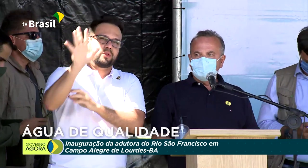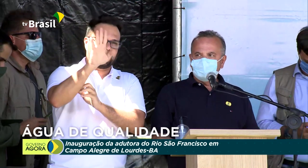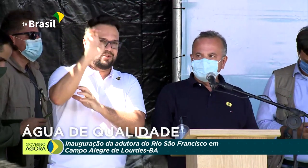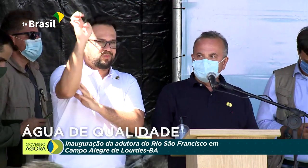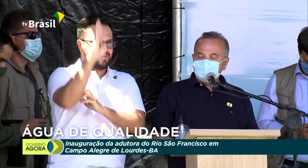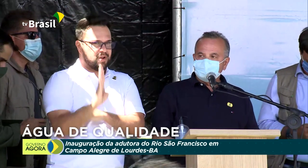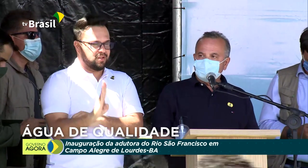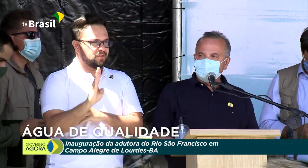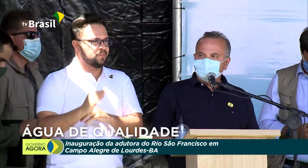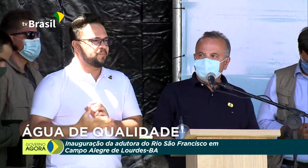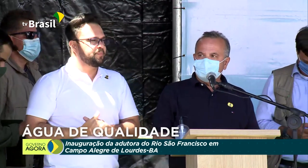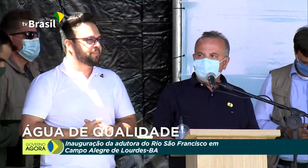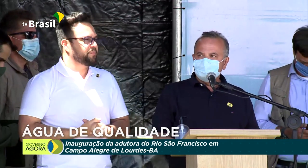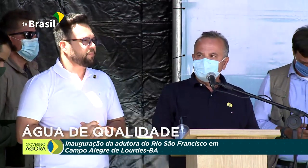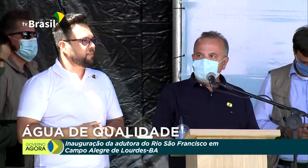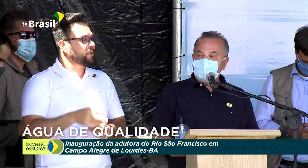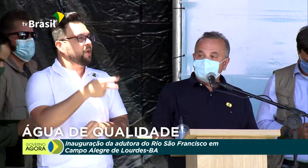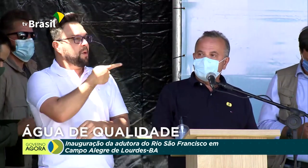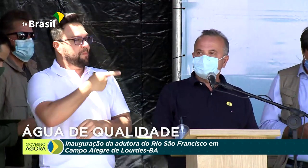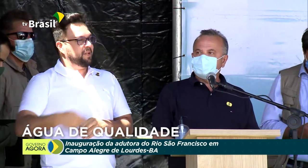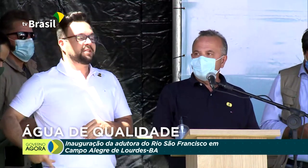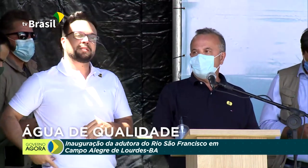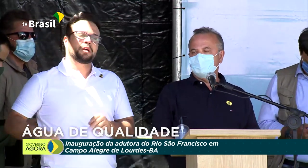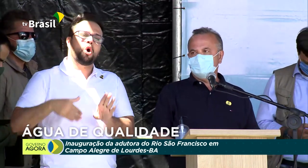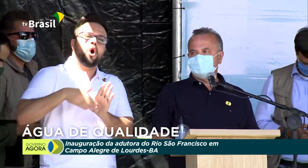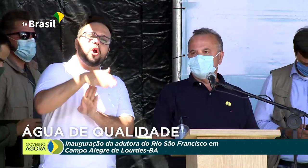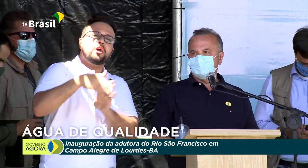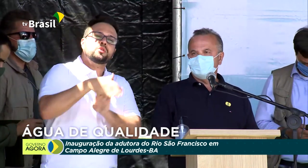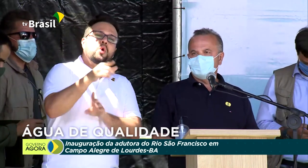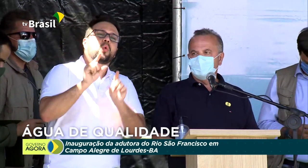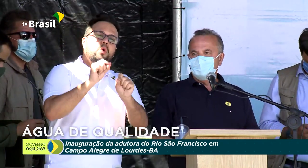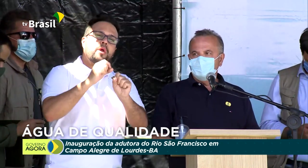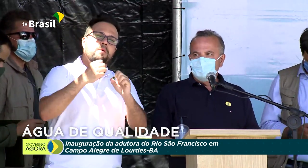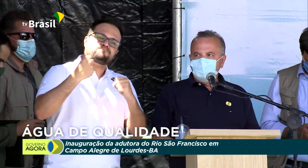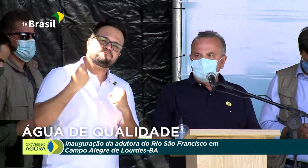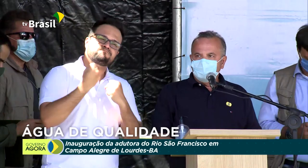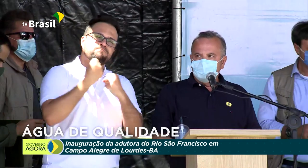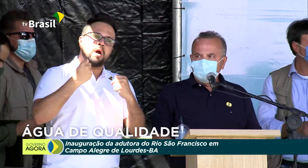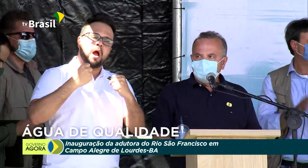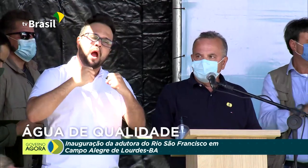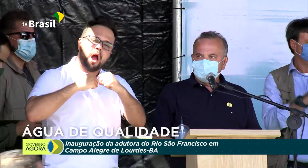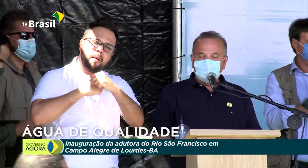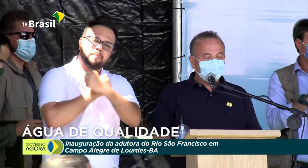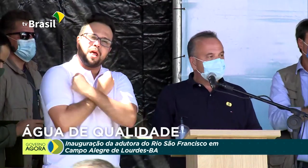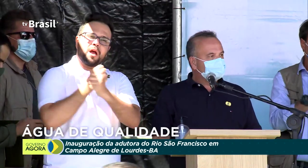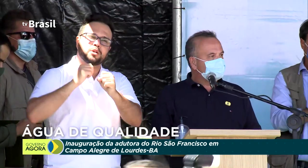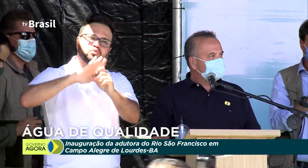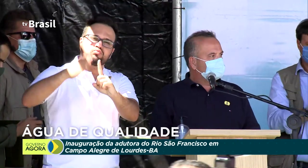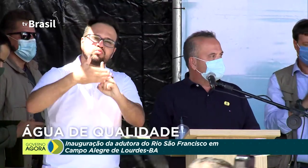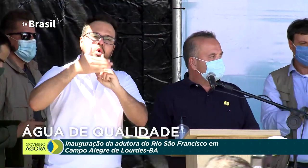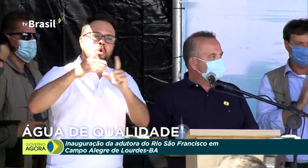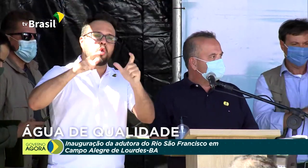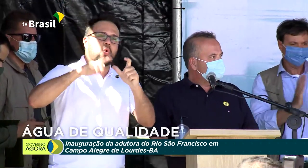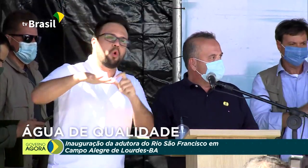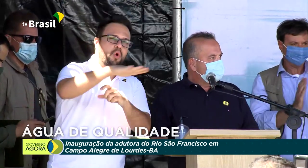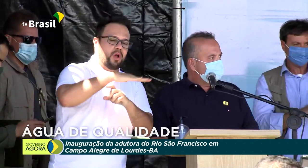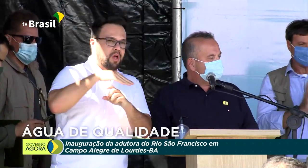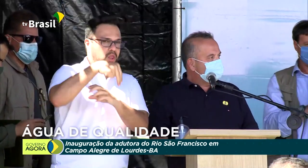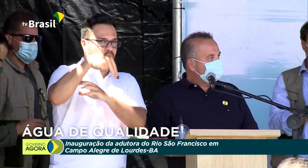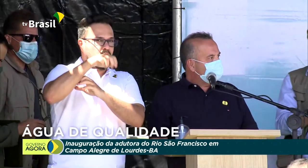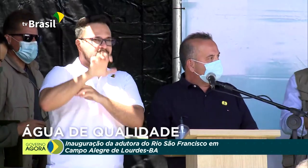O presidente nos orientou a abraçar o nordeste. O presidente nos orientou